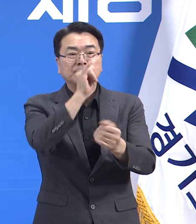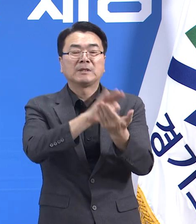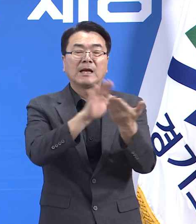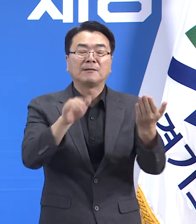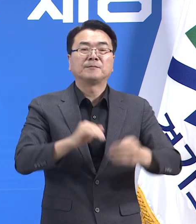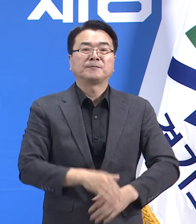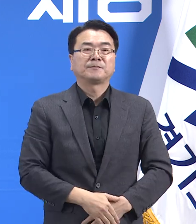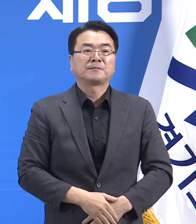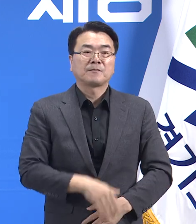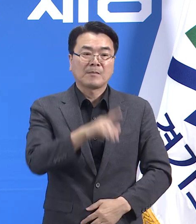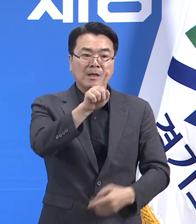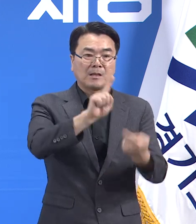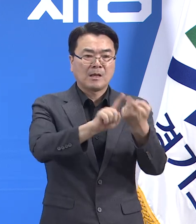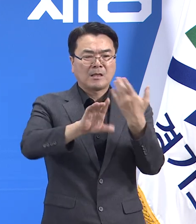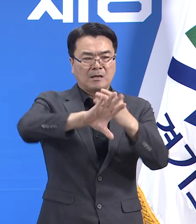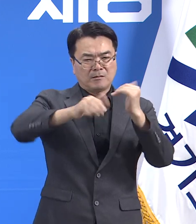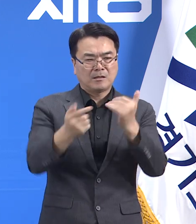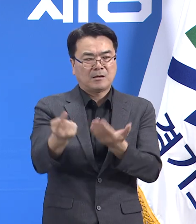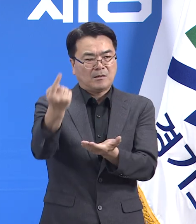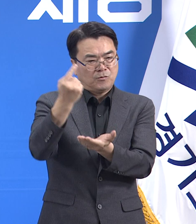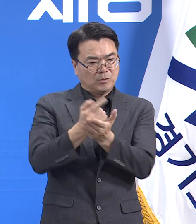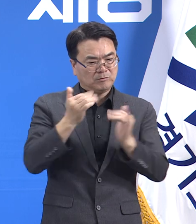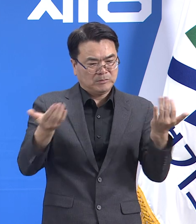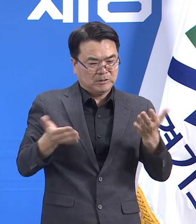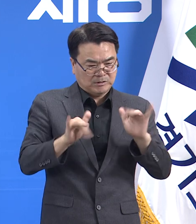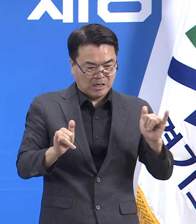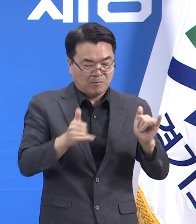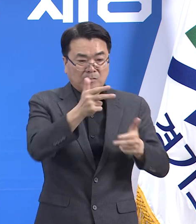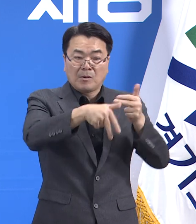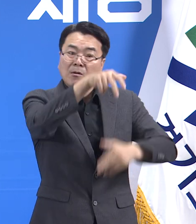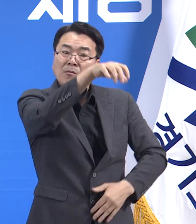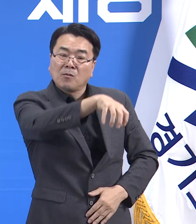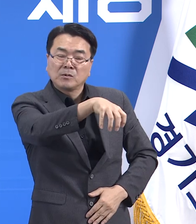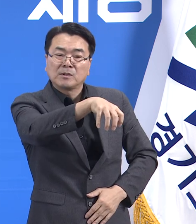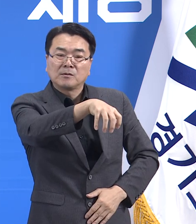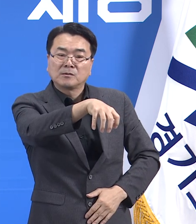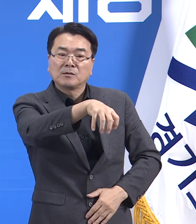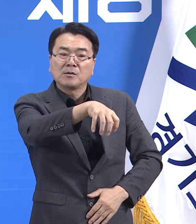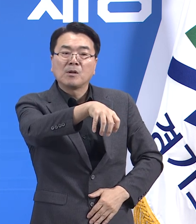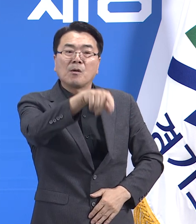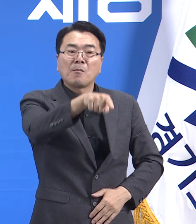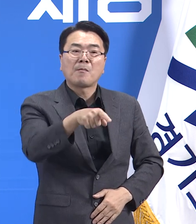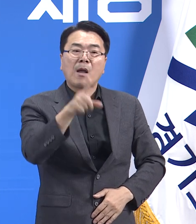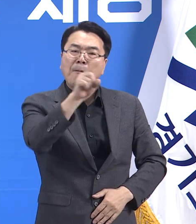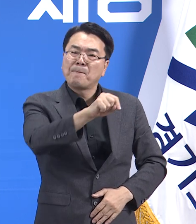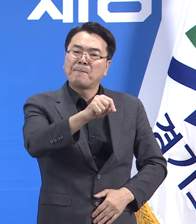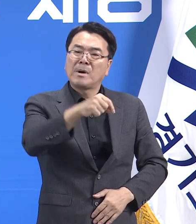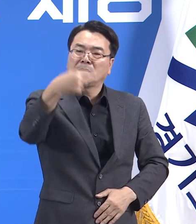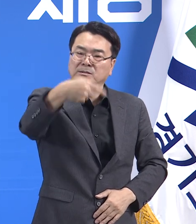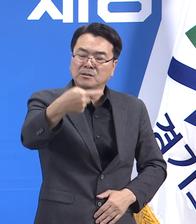이에 대해 외국인 총사 사업장 및 외국인 복지센터 등 1만 1